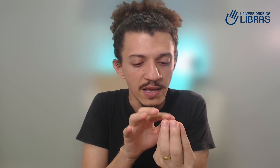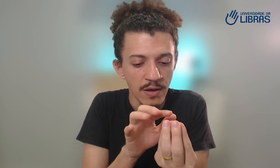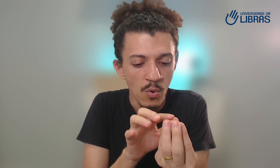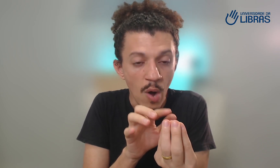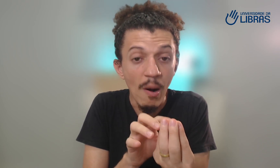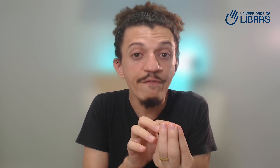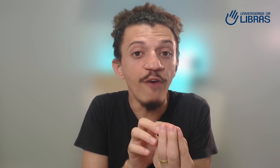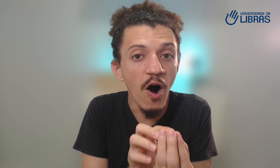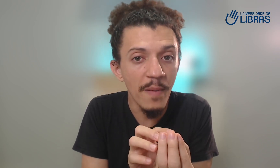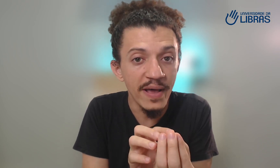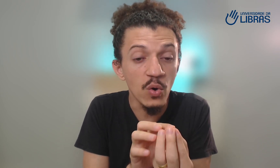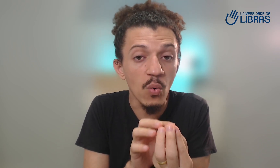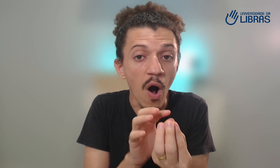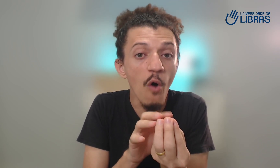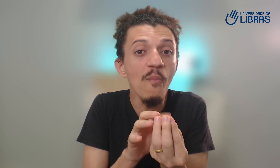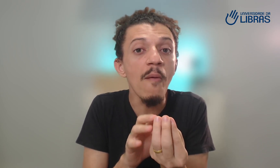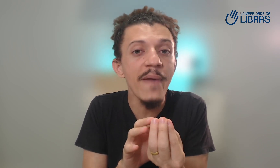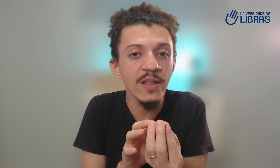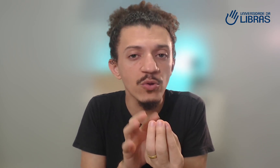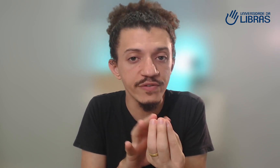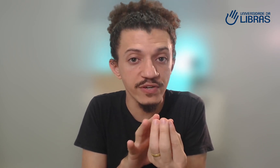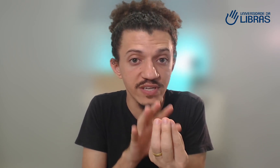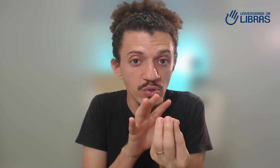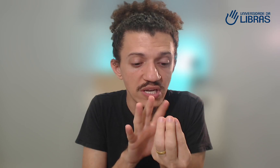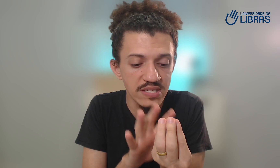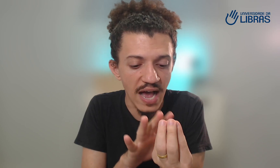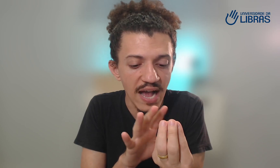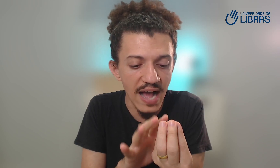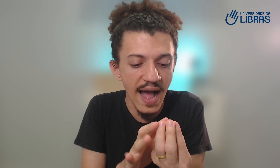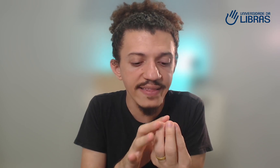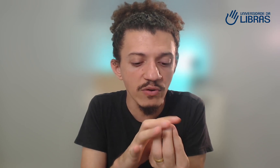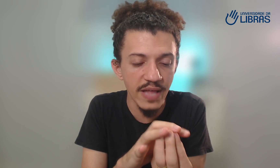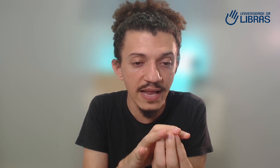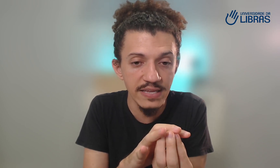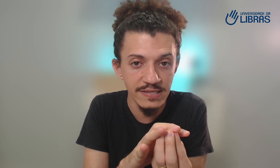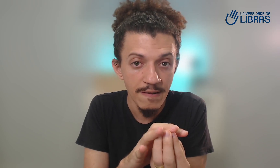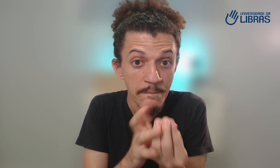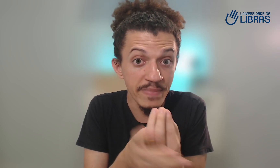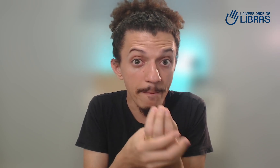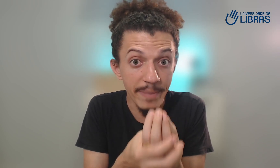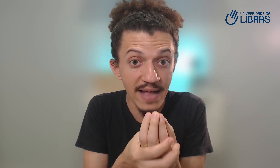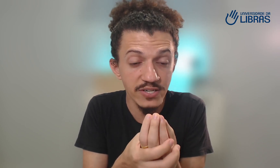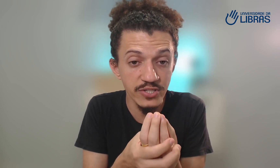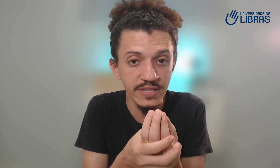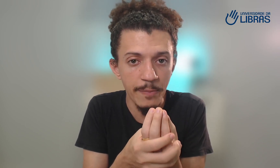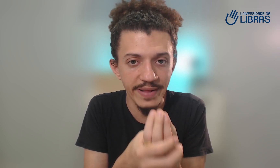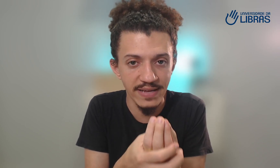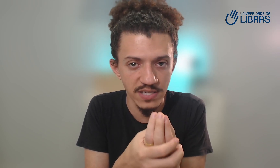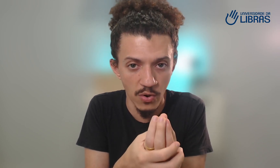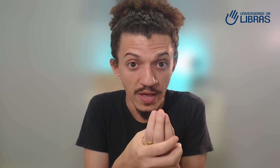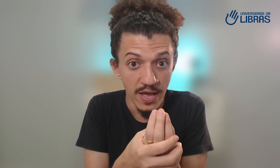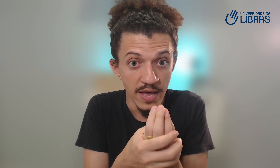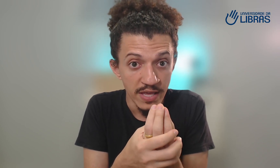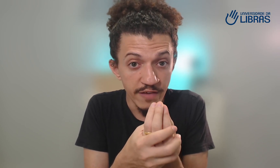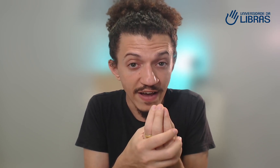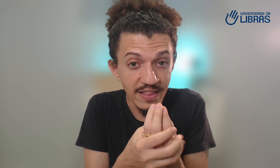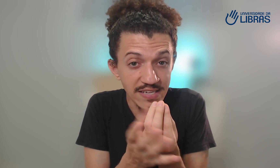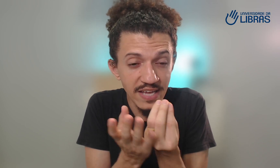qual a forma e qual o momento de você utilizar cada um deles na prática de interpretação que vai trazer